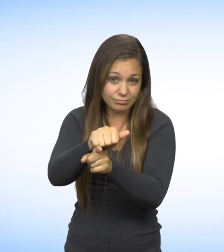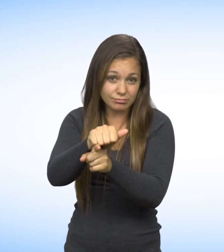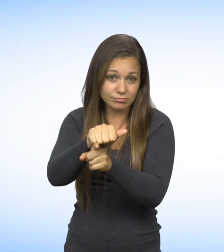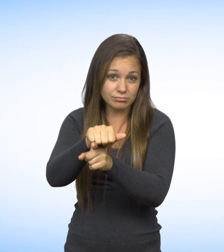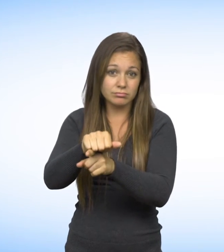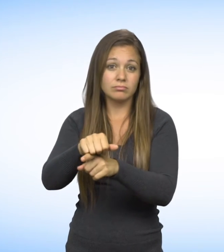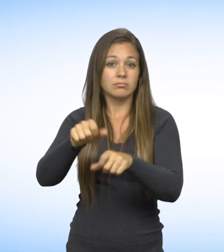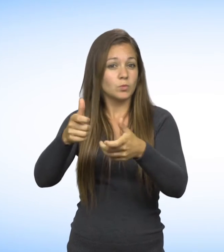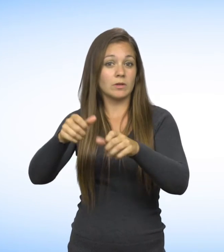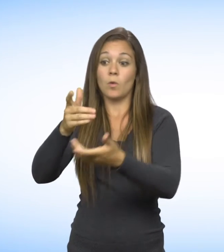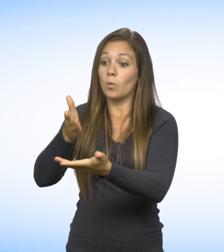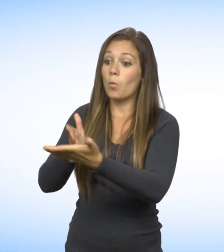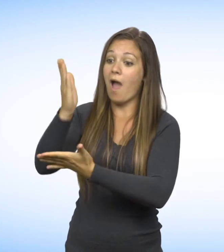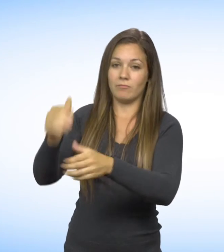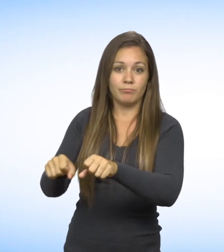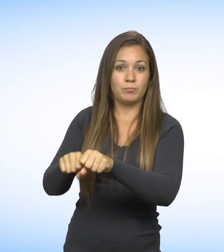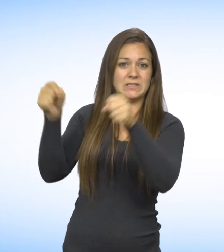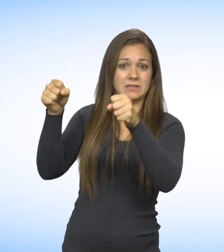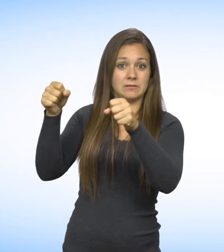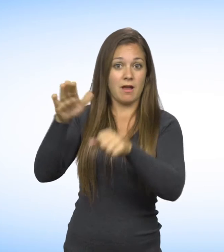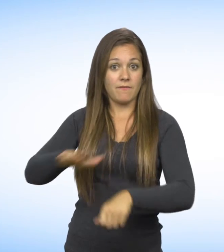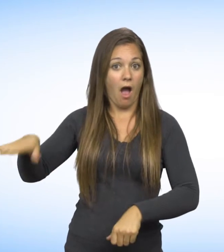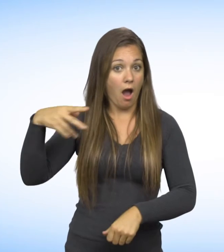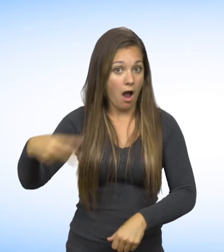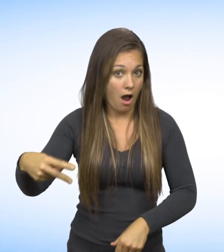l'exploitation ou la lésion de droit des enfants